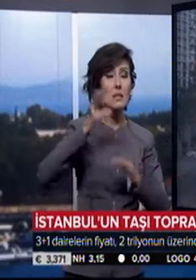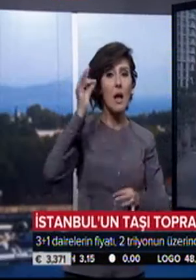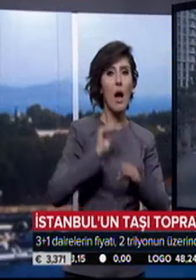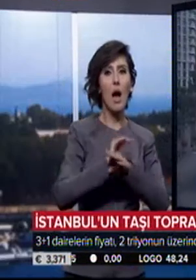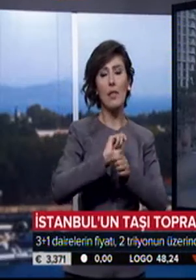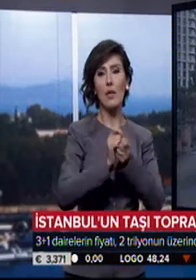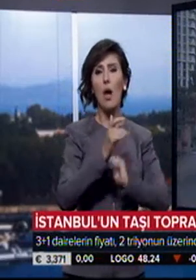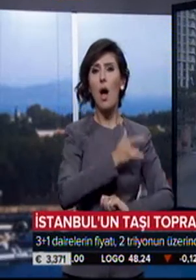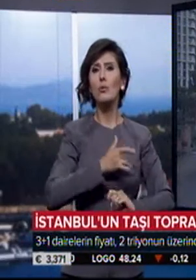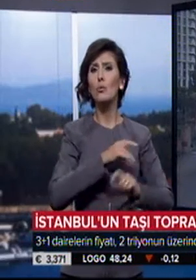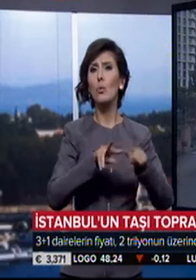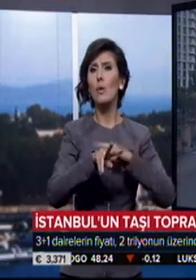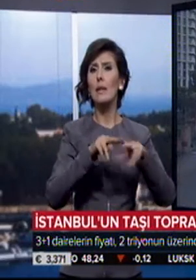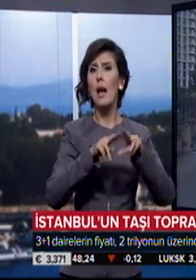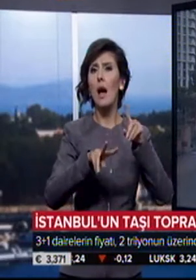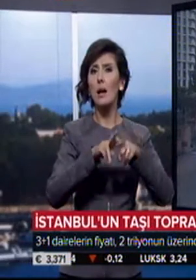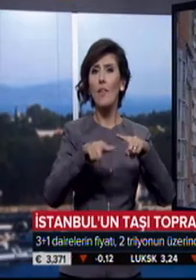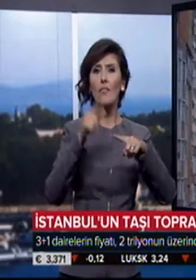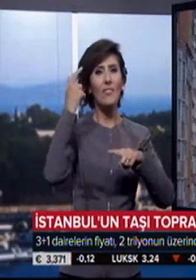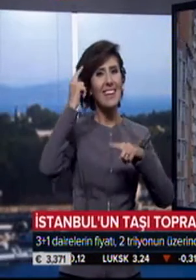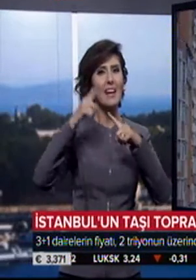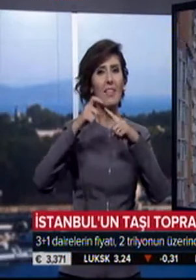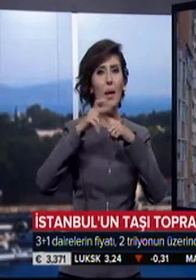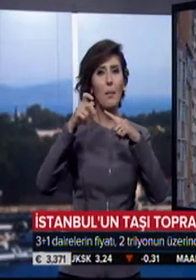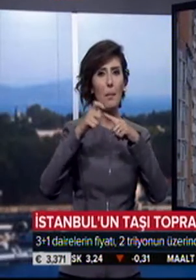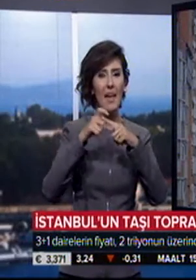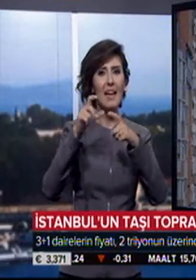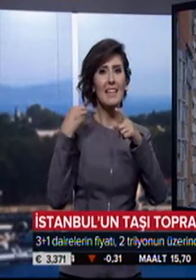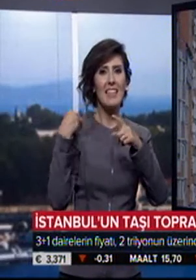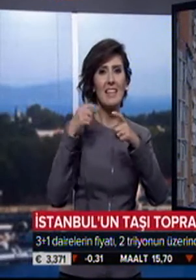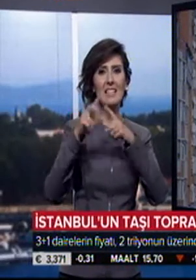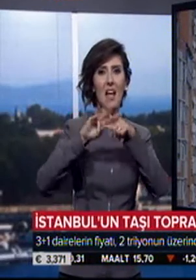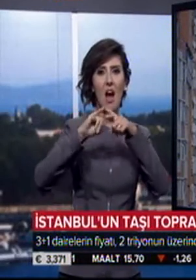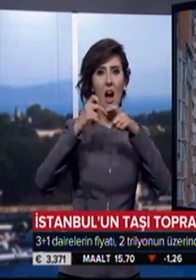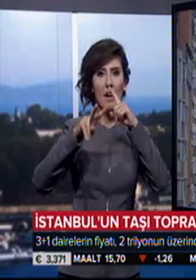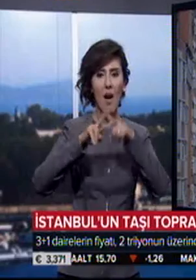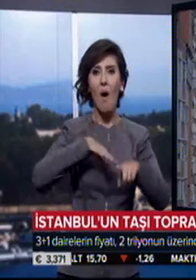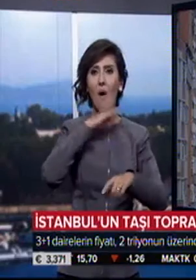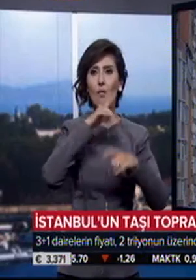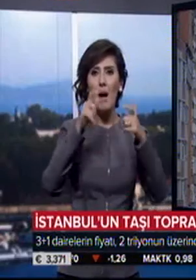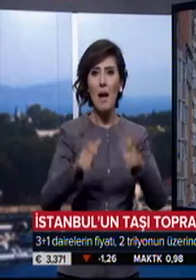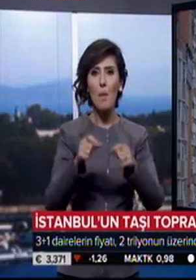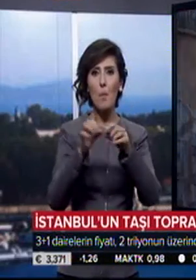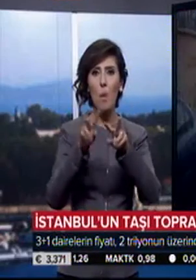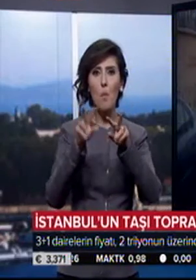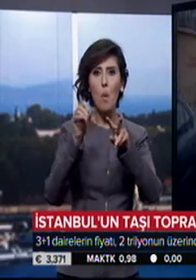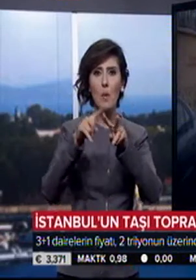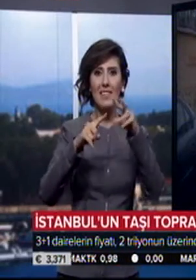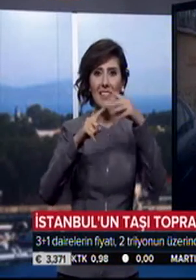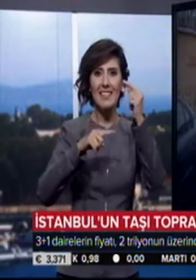Anadolu yakasında Fikirtepe ve Yeni Sahra. Avrupa yakasında ise Bomonti ve Piyale Paşa. Kentin göbeğinde